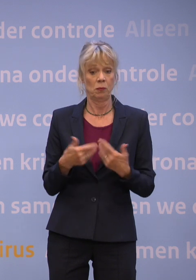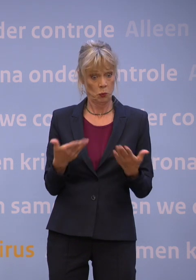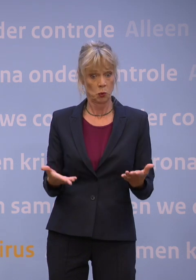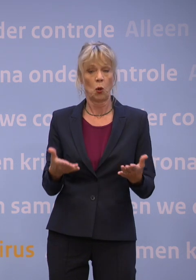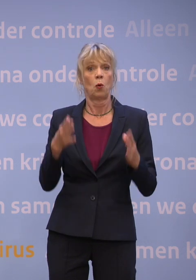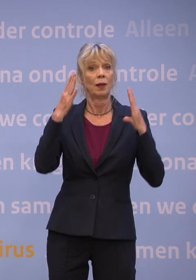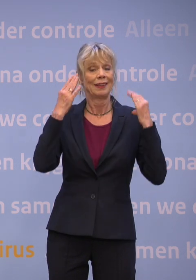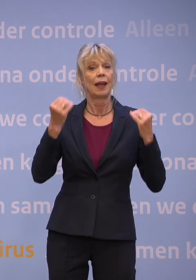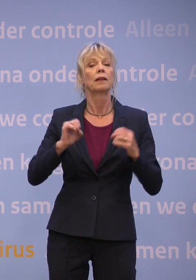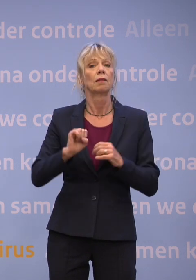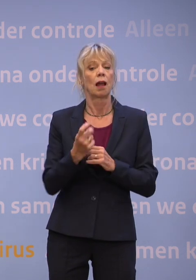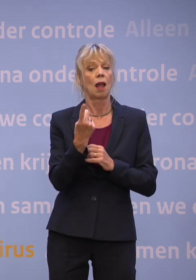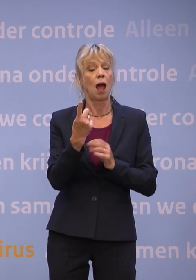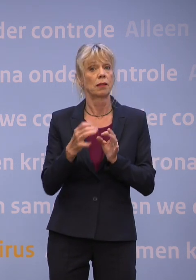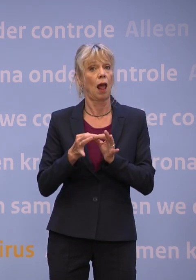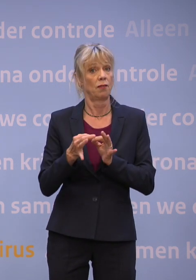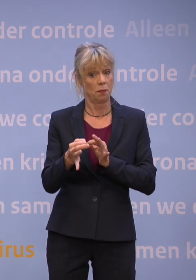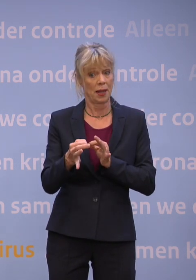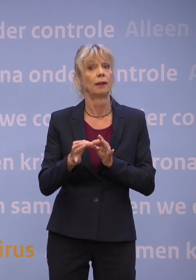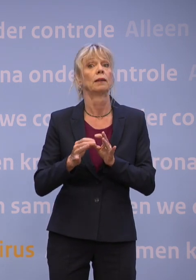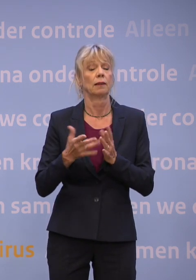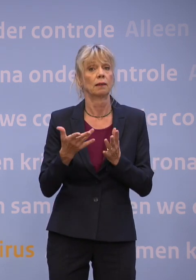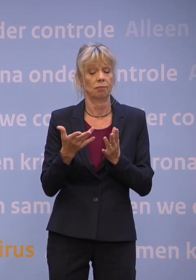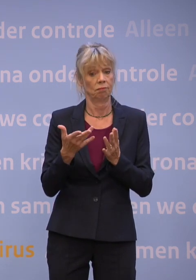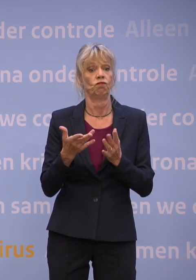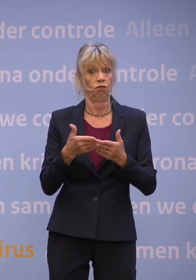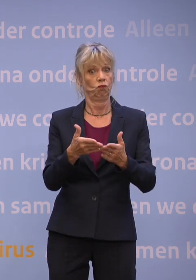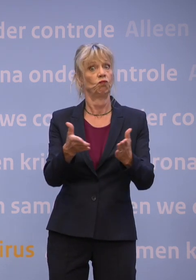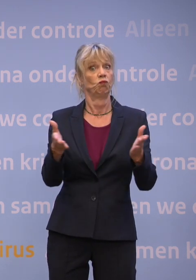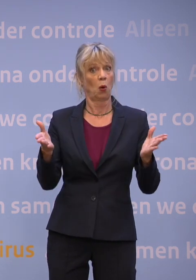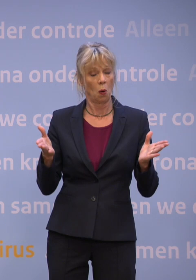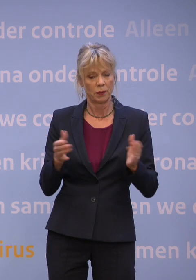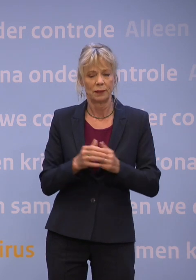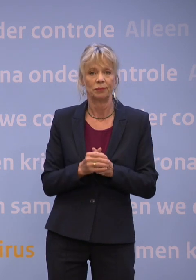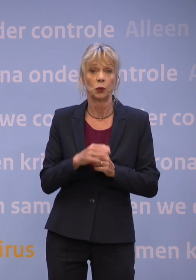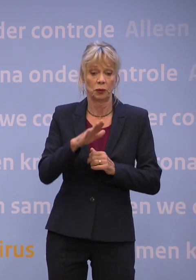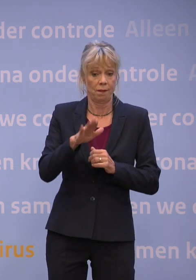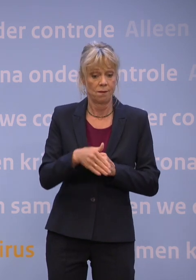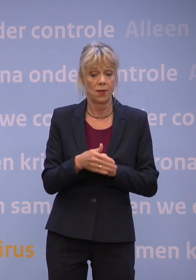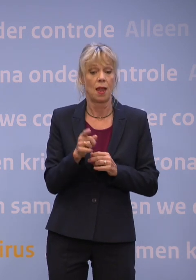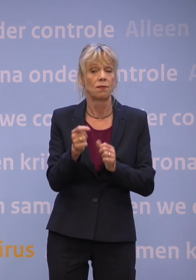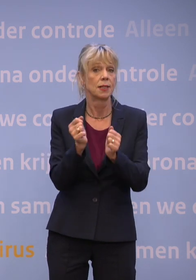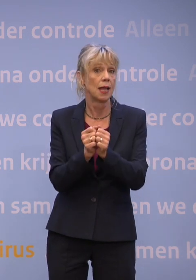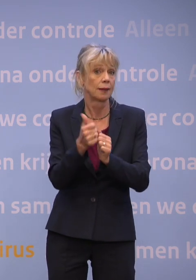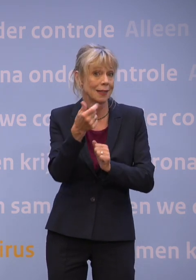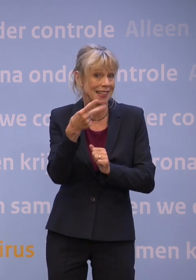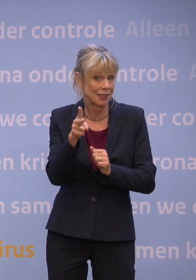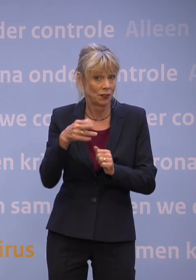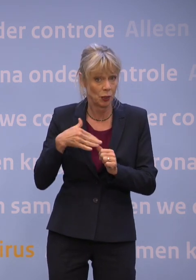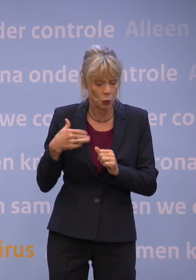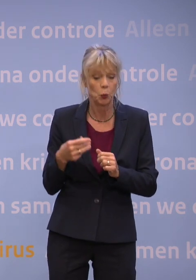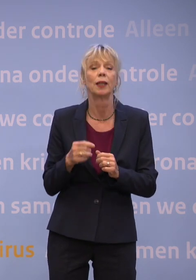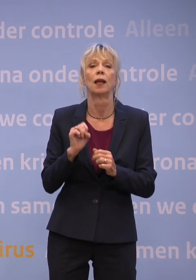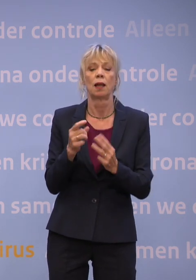open. Vanaf zaterdag 26 juni zijn er eigenlijk nog maar drie situaties mogelijk. Ik noem ze